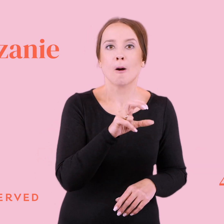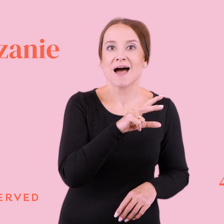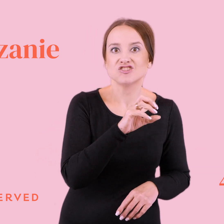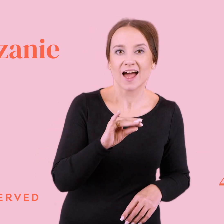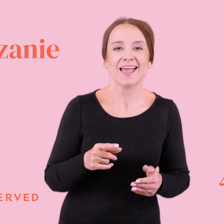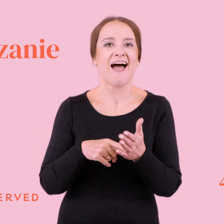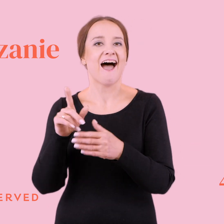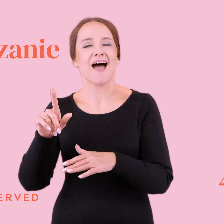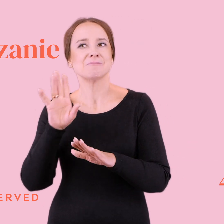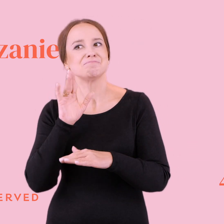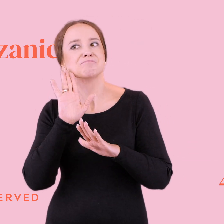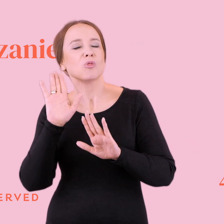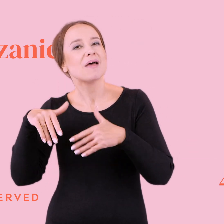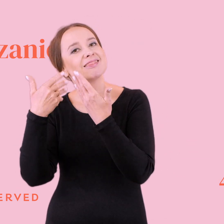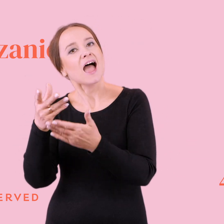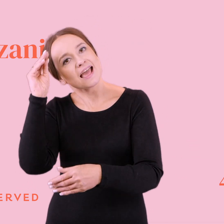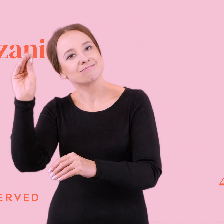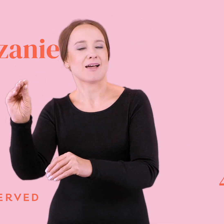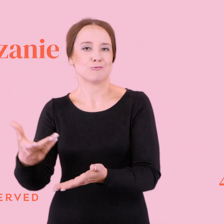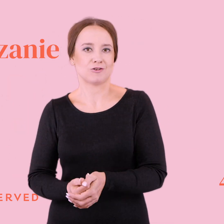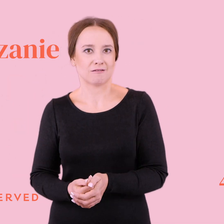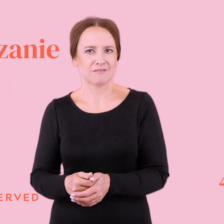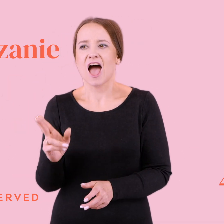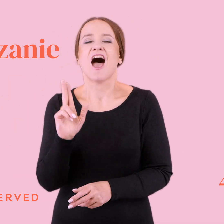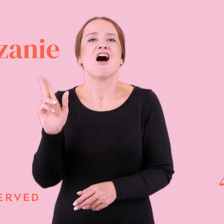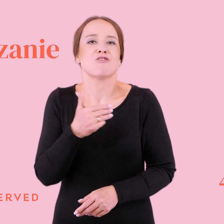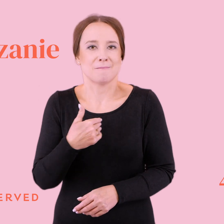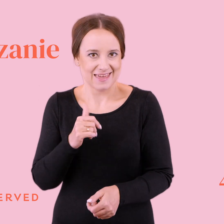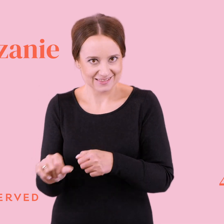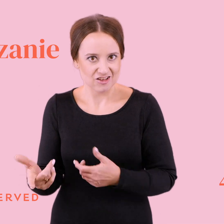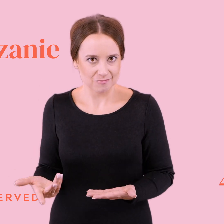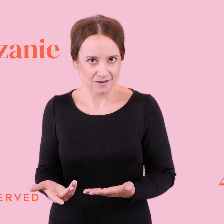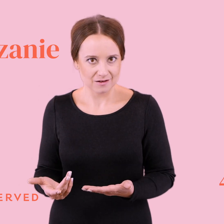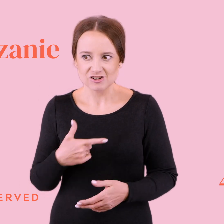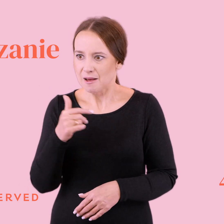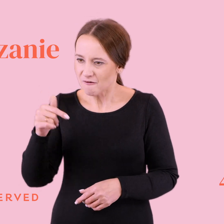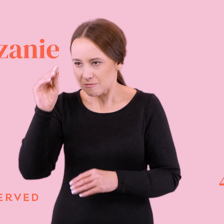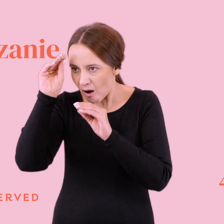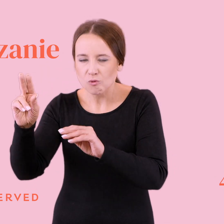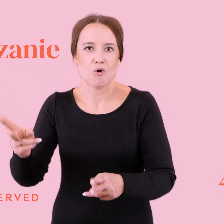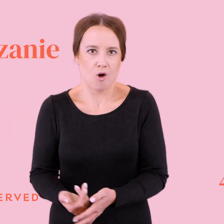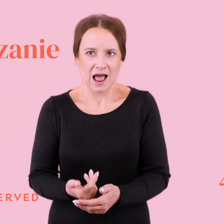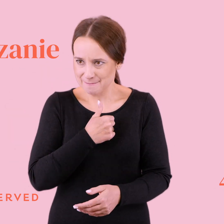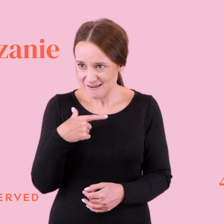takim dawaniem mu lekcji. A kim my, kurwa, jesteśmy, żeby komuś dawać lekcje? Przecież nie o to chodzi w partnerstwie, żeby kogoś uczyć